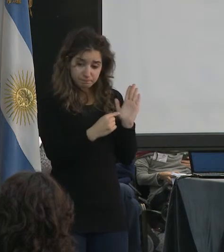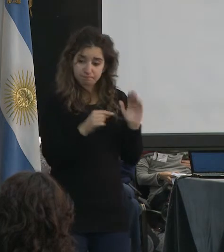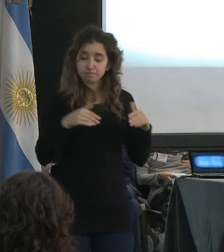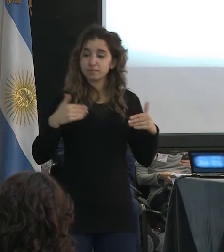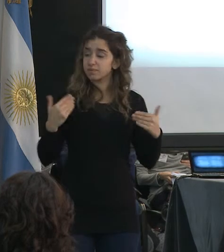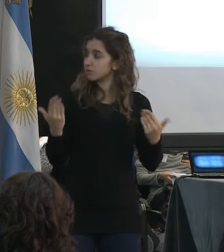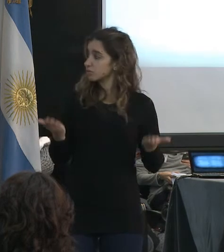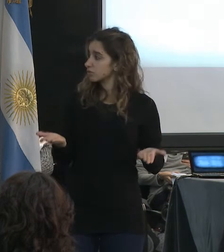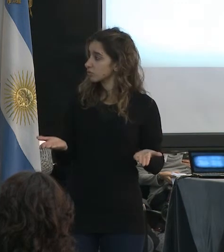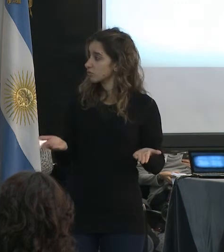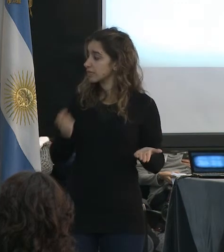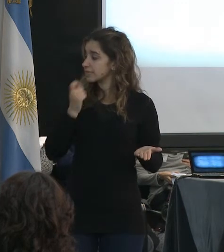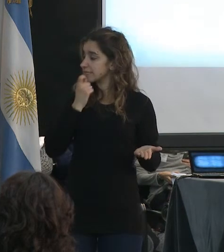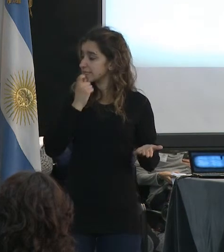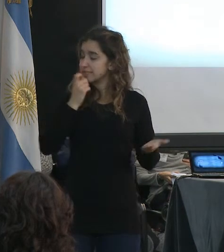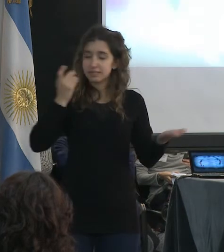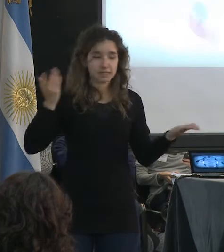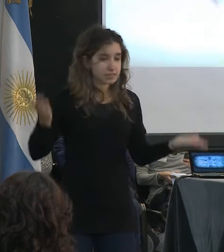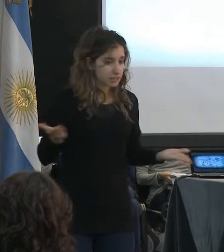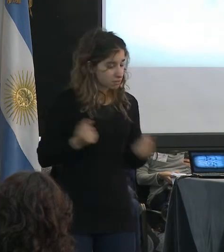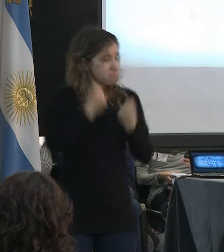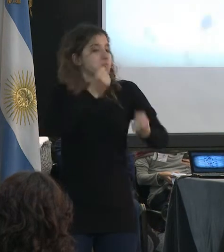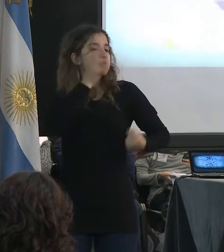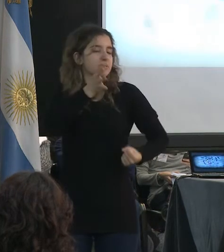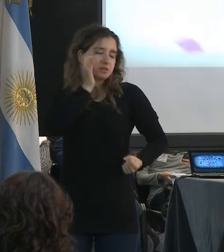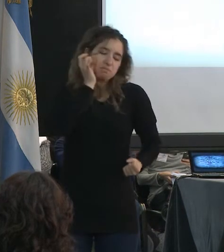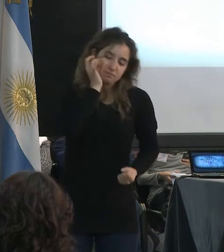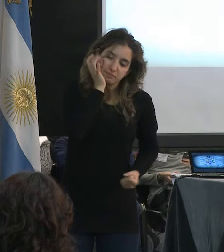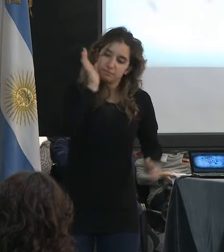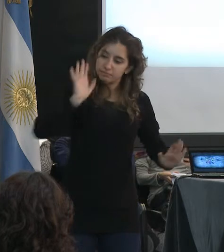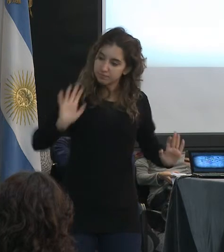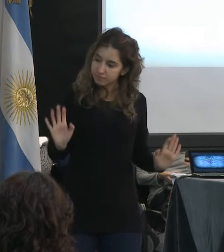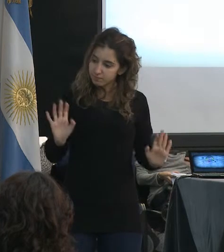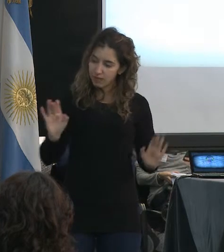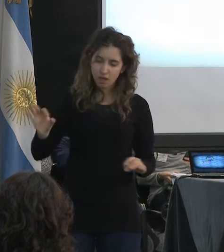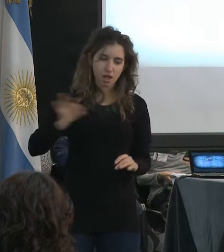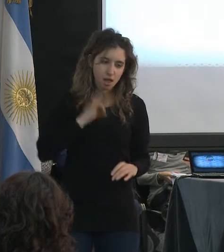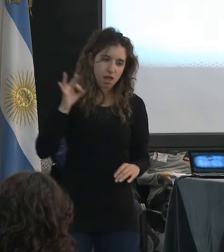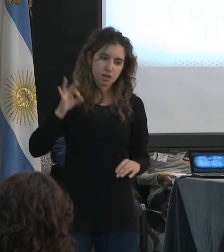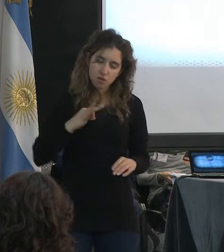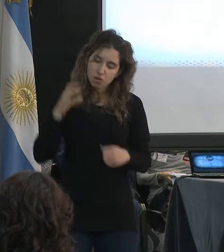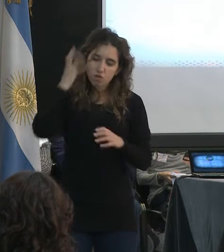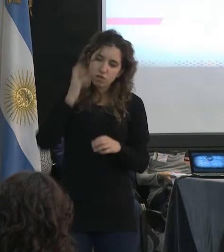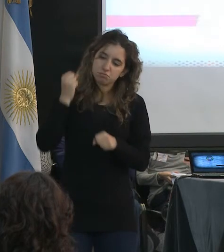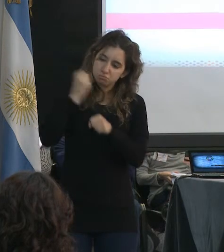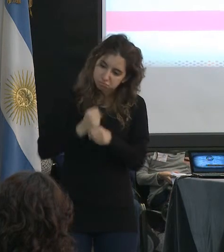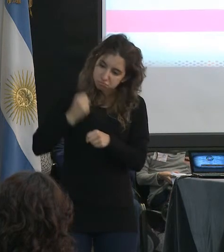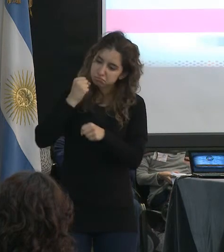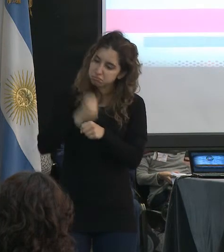pido disculpas si a veces uno pone demasiado énfasis en esto pero luego de muchos años de trabajar en radiodifusión